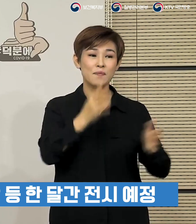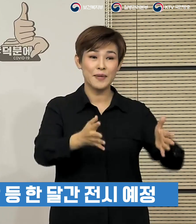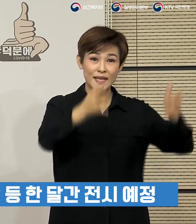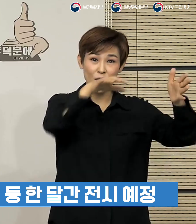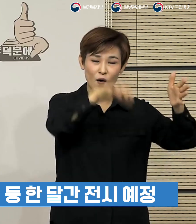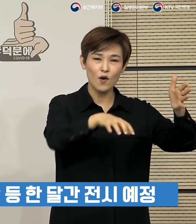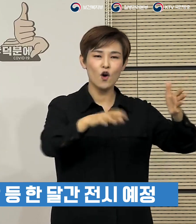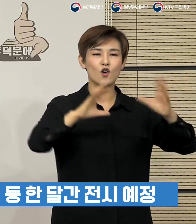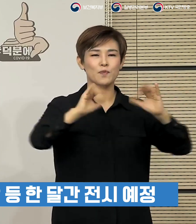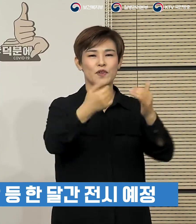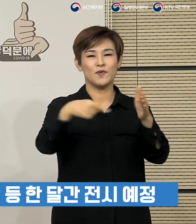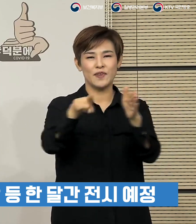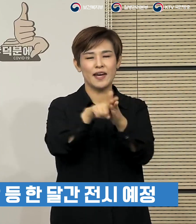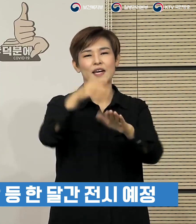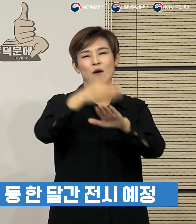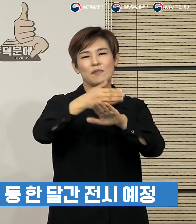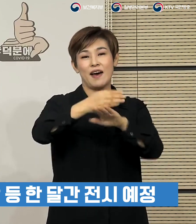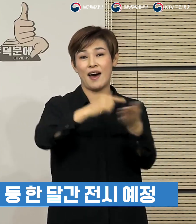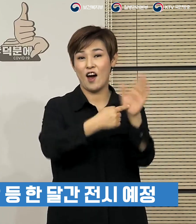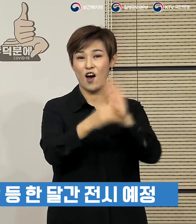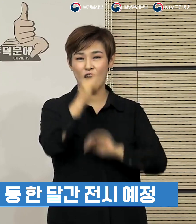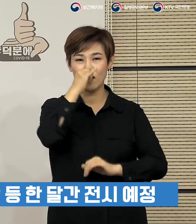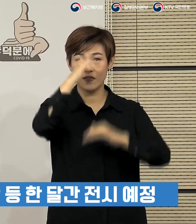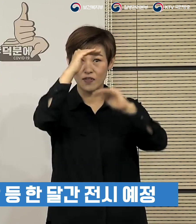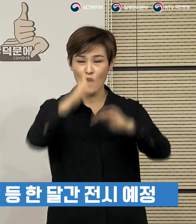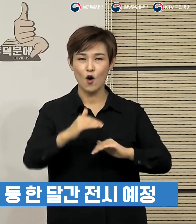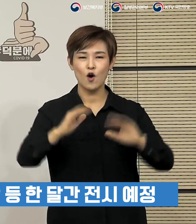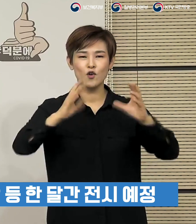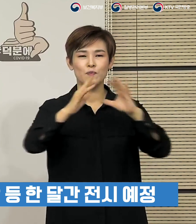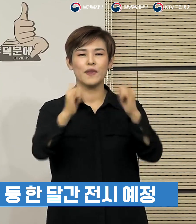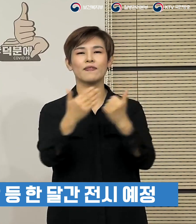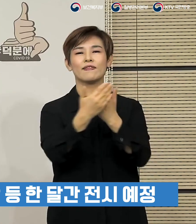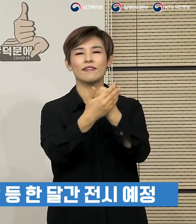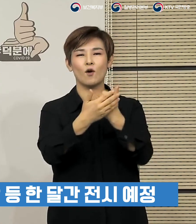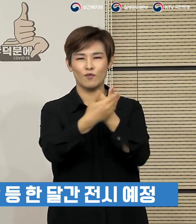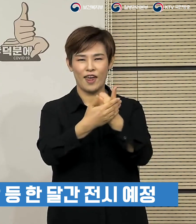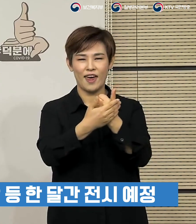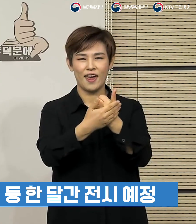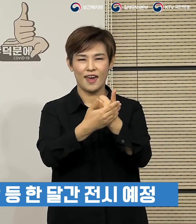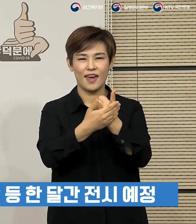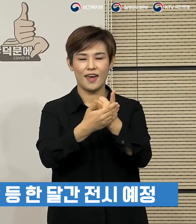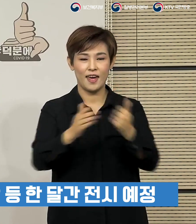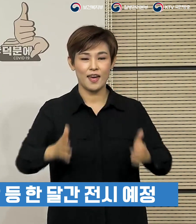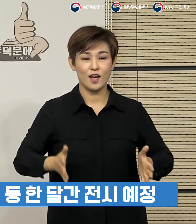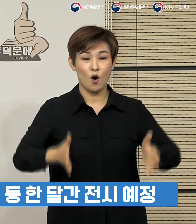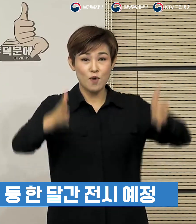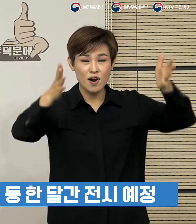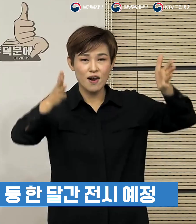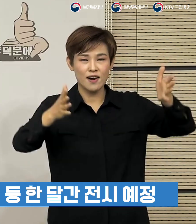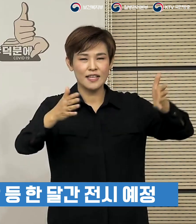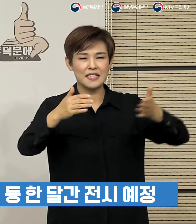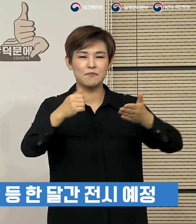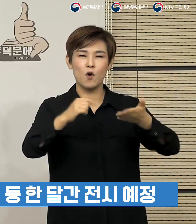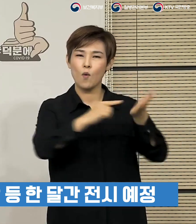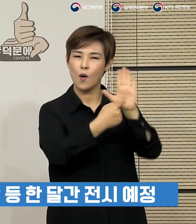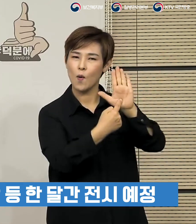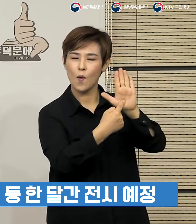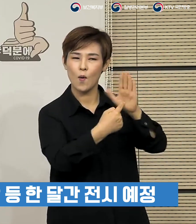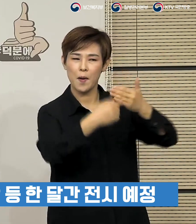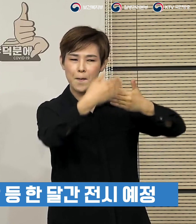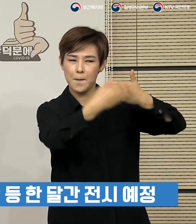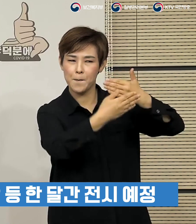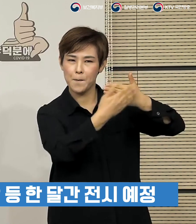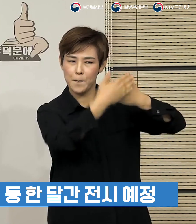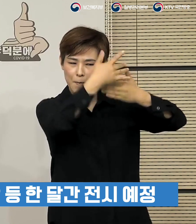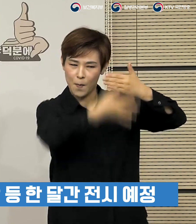국민에 대한 감사 메시지를 전달하는 국민 덕분에 건물 래핑, 투명 전광판이 앞으로